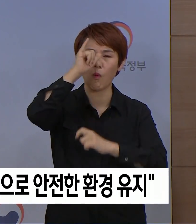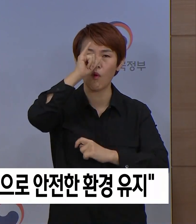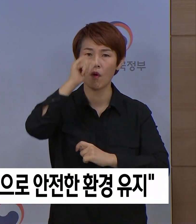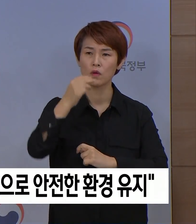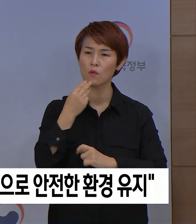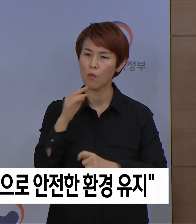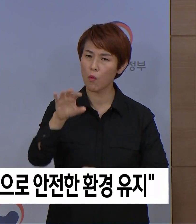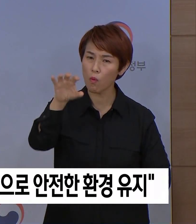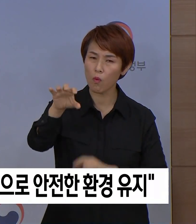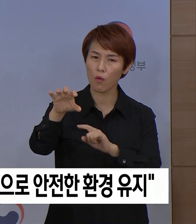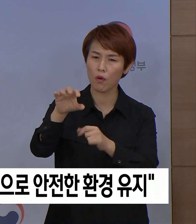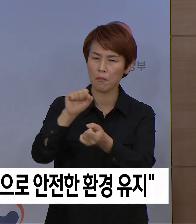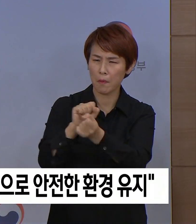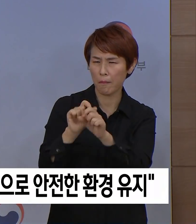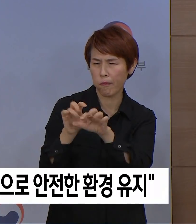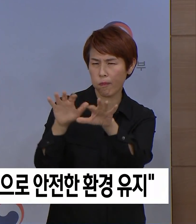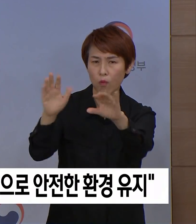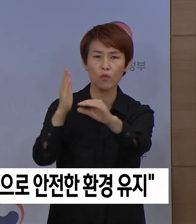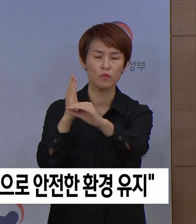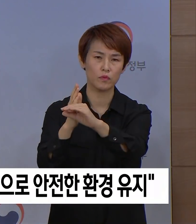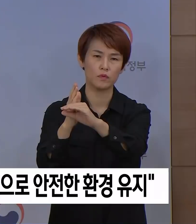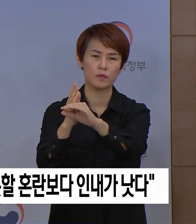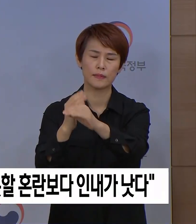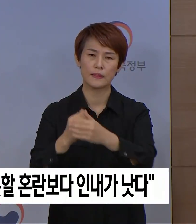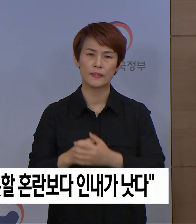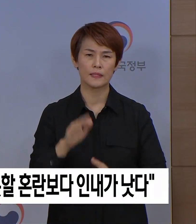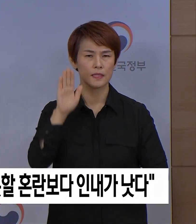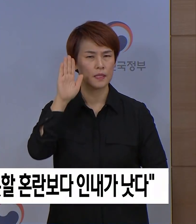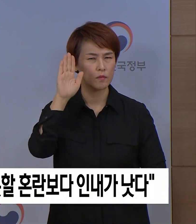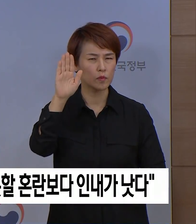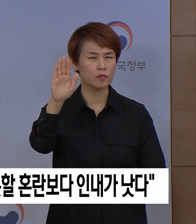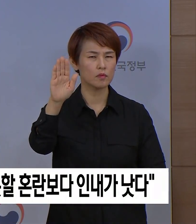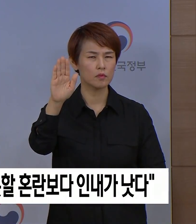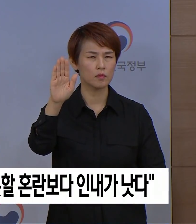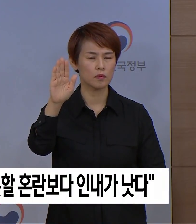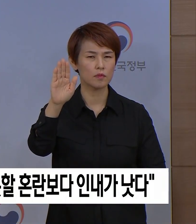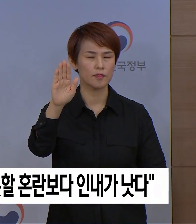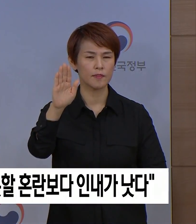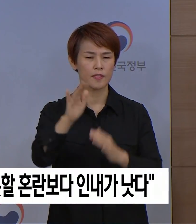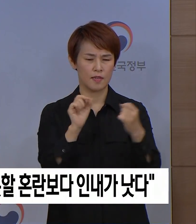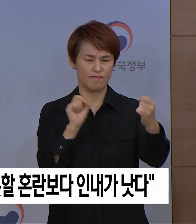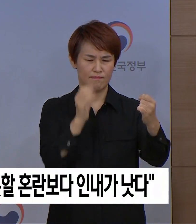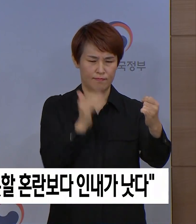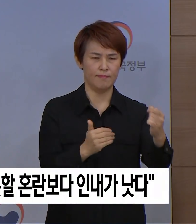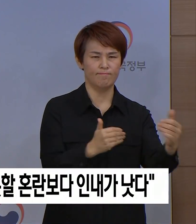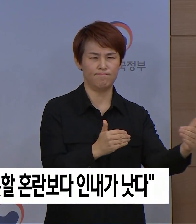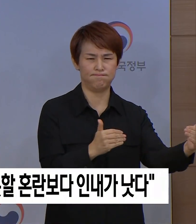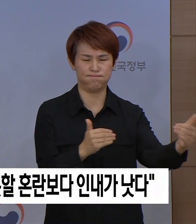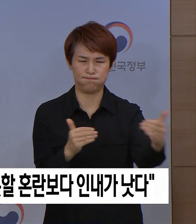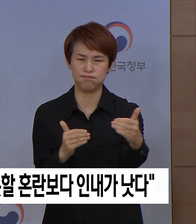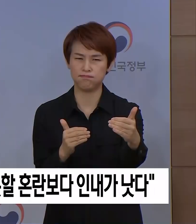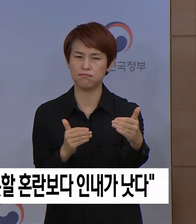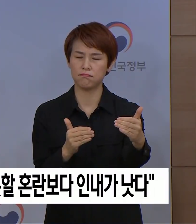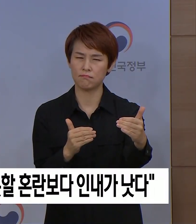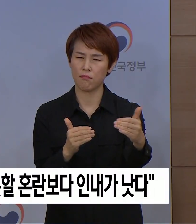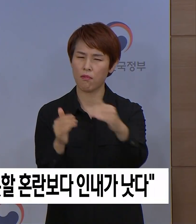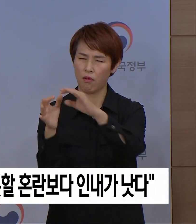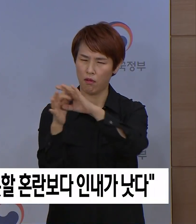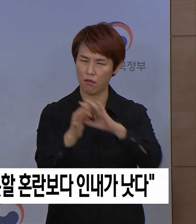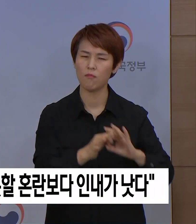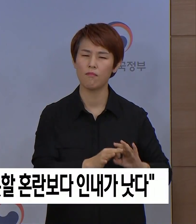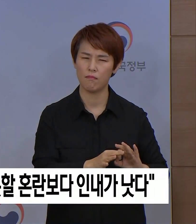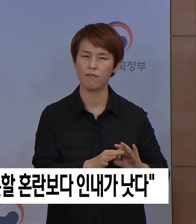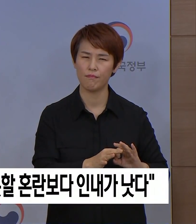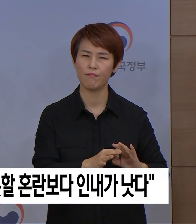진정되지 않고 있어 앞으로도 일정기간 강도 높은 사회적 거리두기를 지속할 수밖에